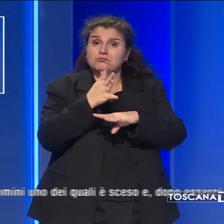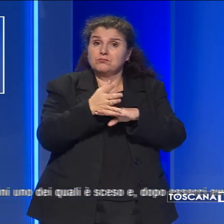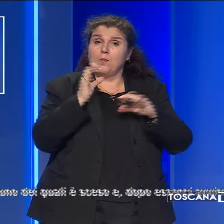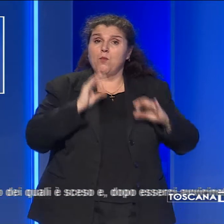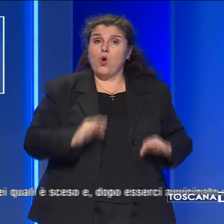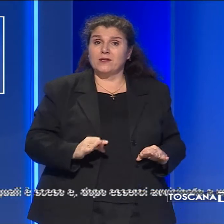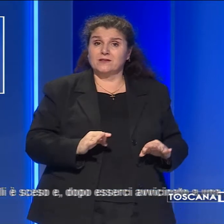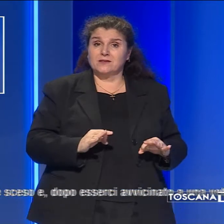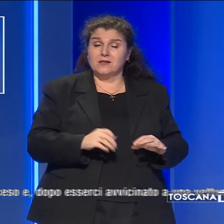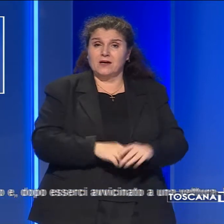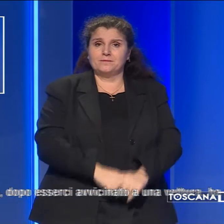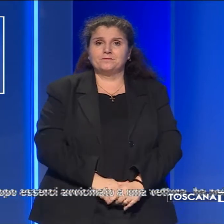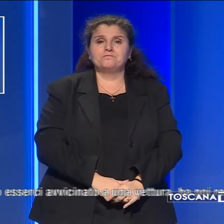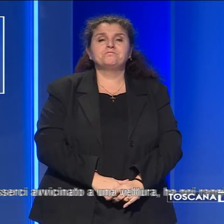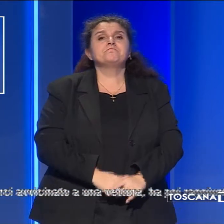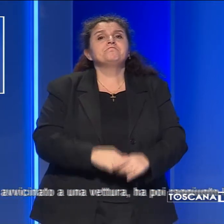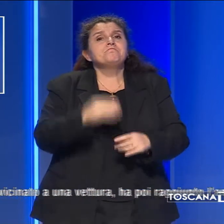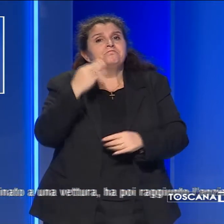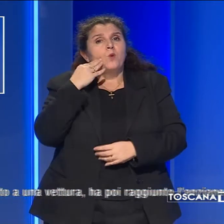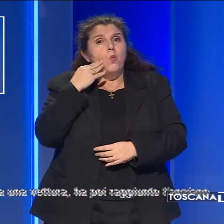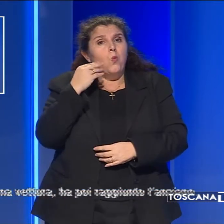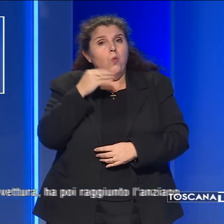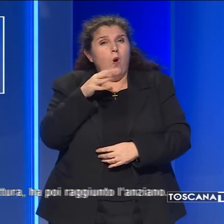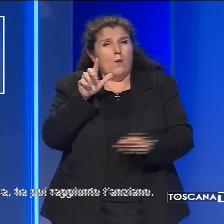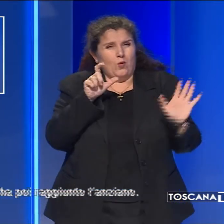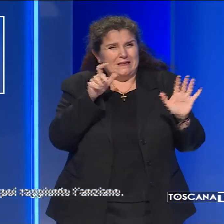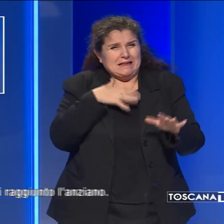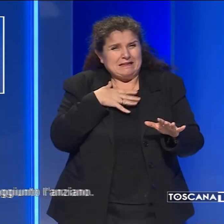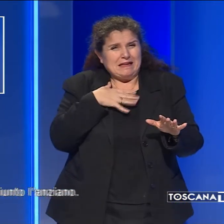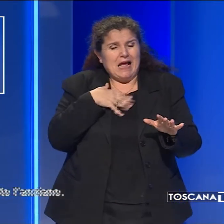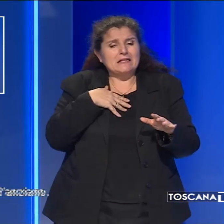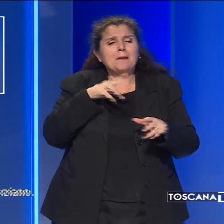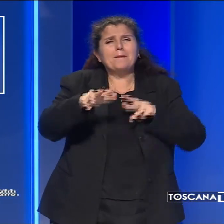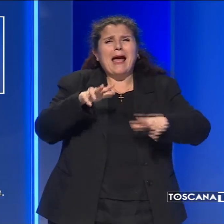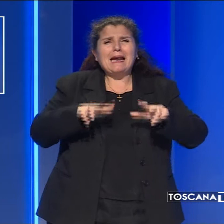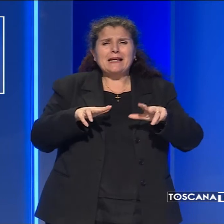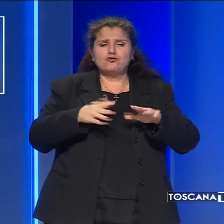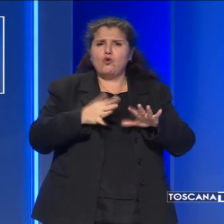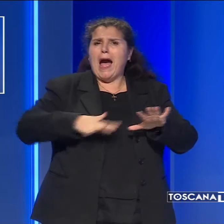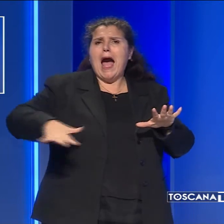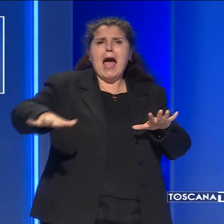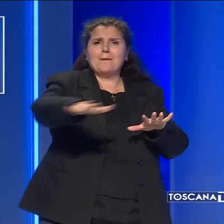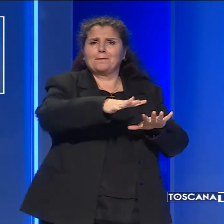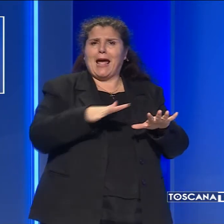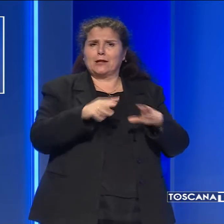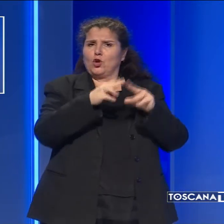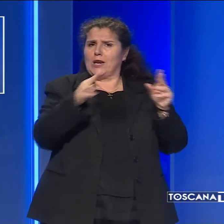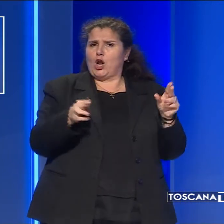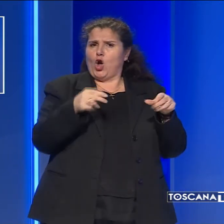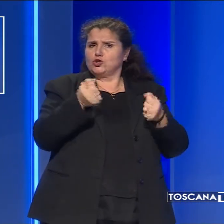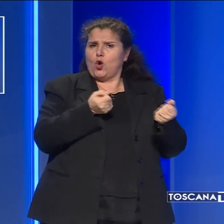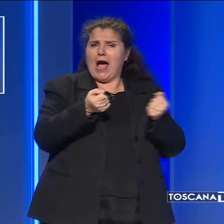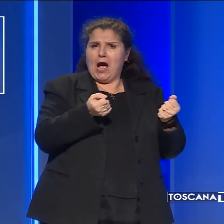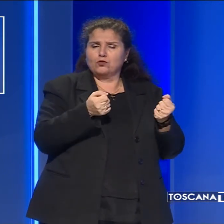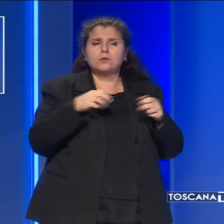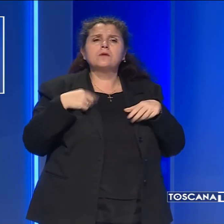polizia. Il settantenne si trovava nel posteggio all'aperto della concessionaria, quando è arrivata